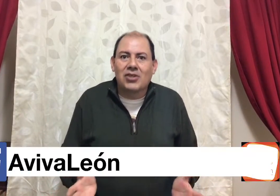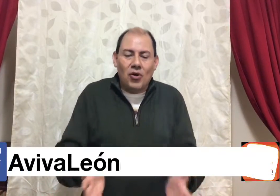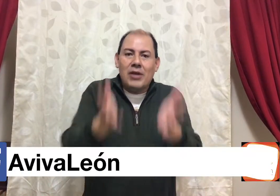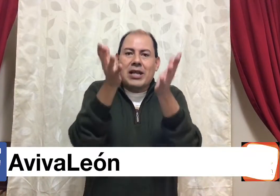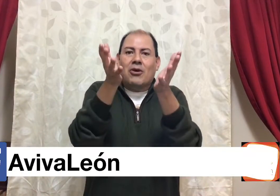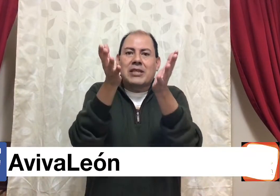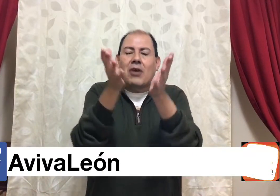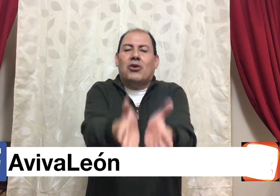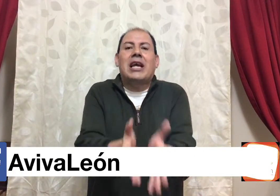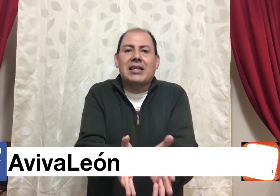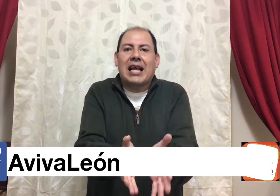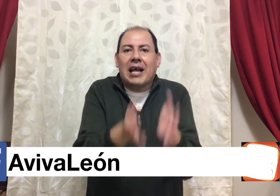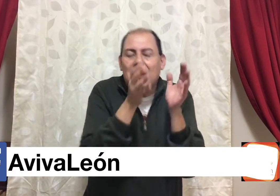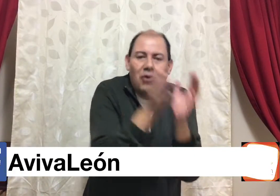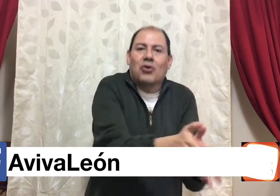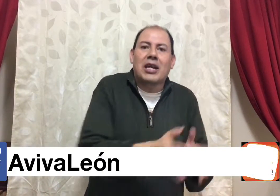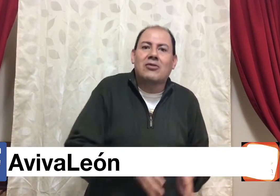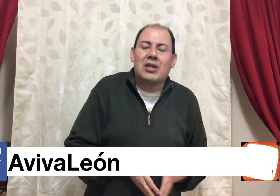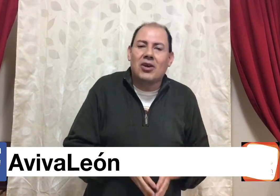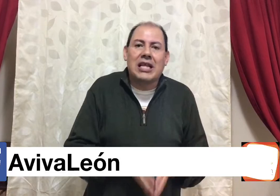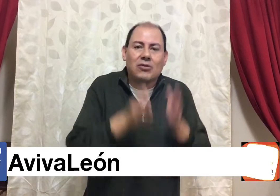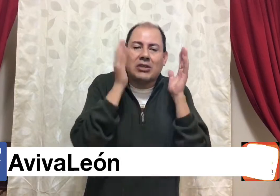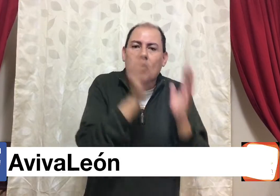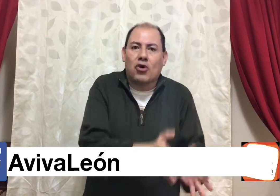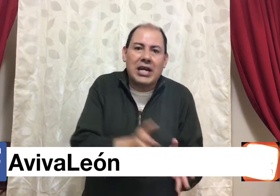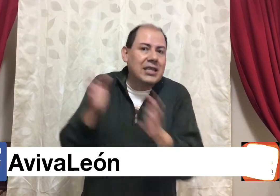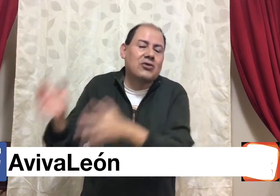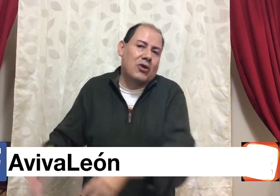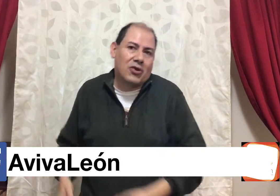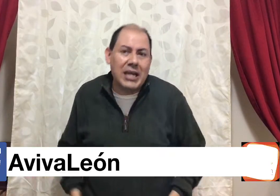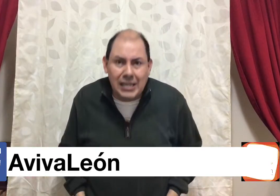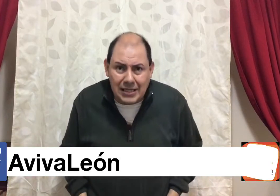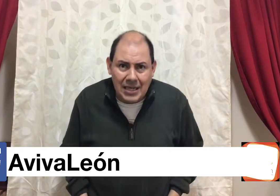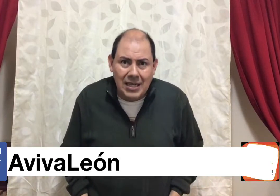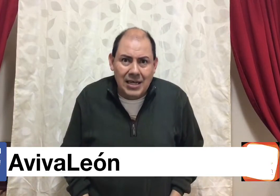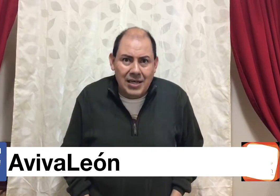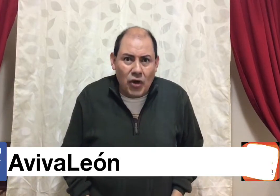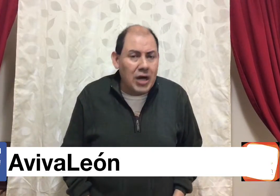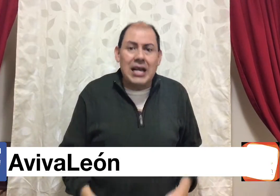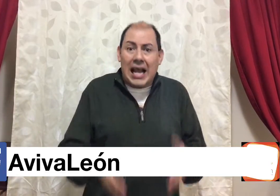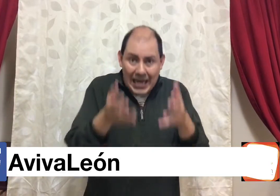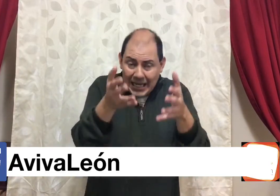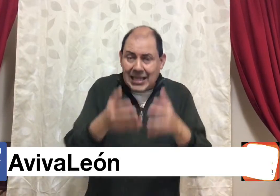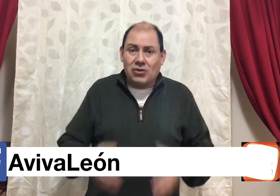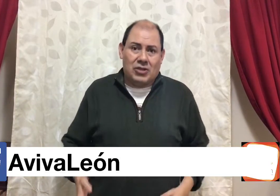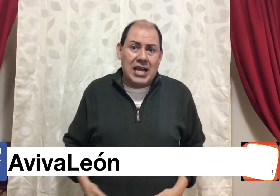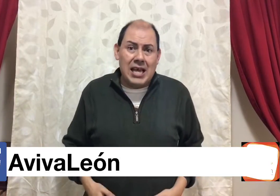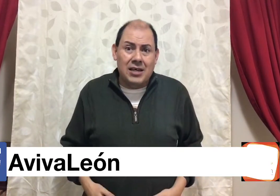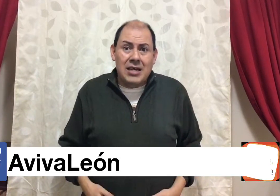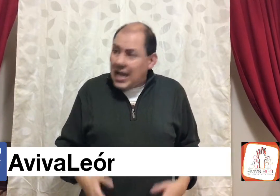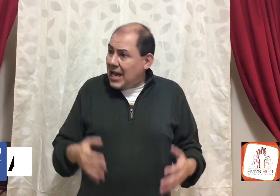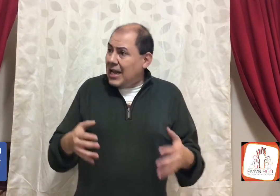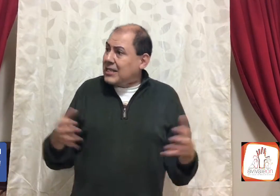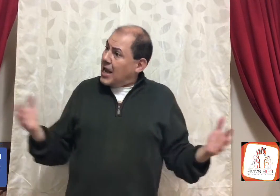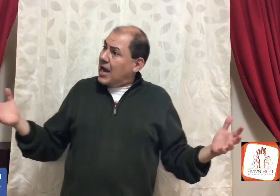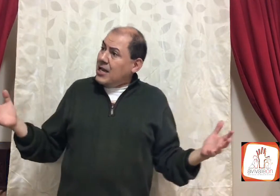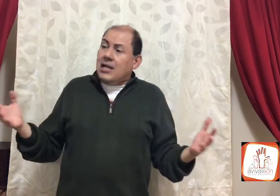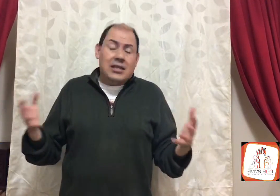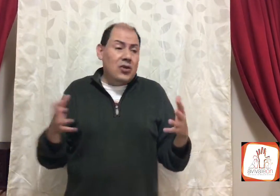solo hay una cosa correcta, el camino correcto, en Dios, las cosas son correctas, o incorrectas, no, en la iglesia sucede, en la iglesia, ay, si no,